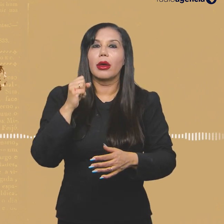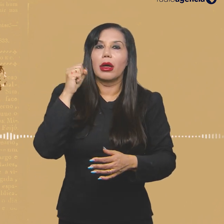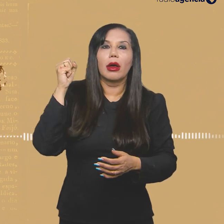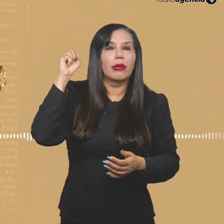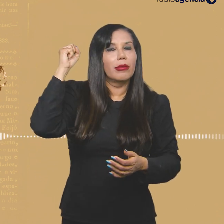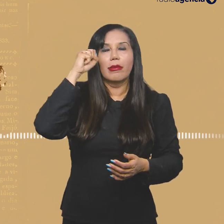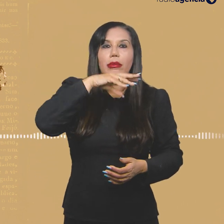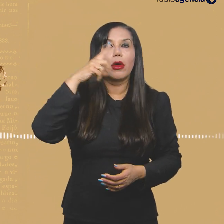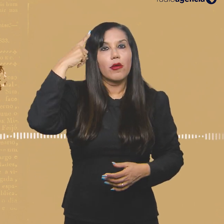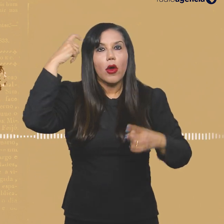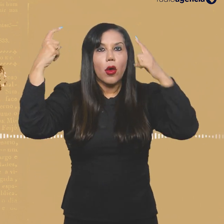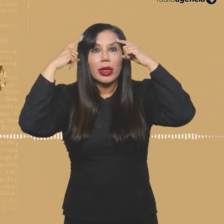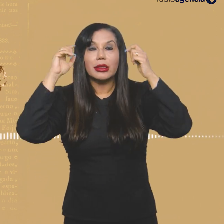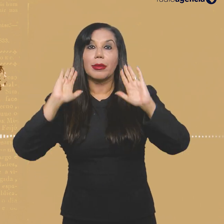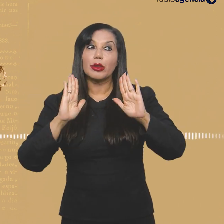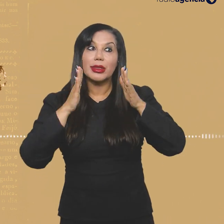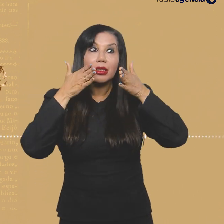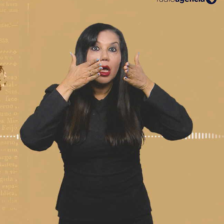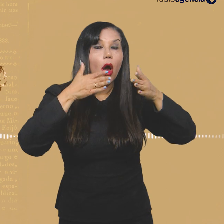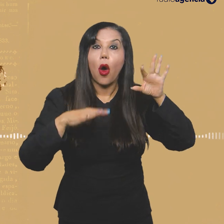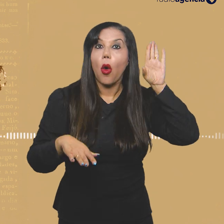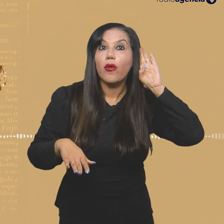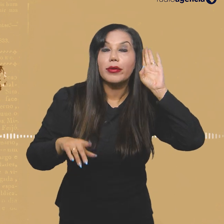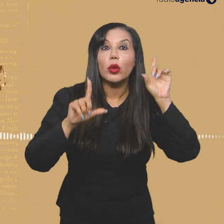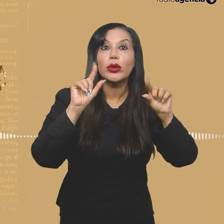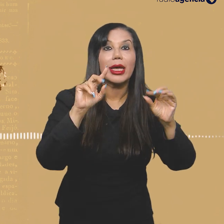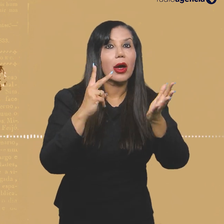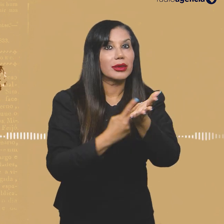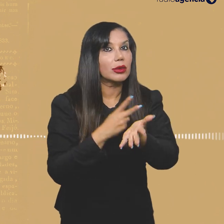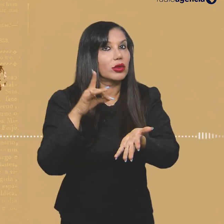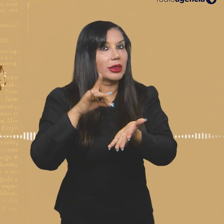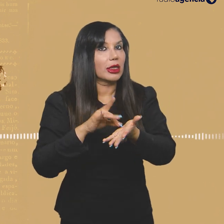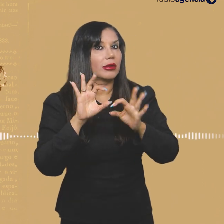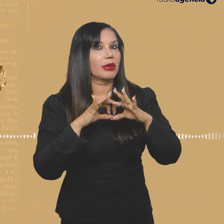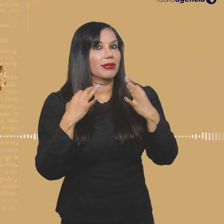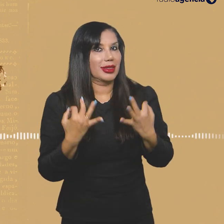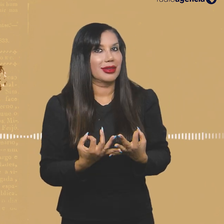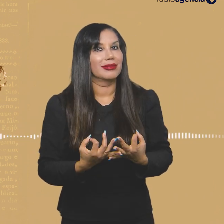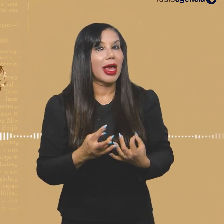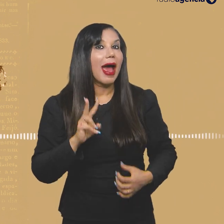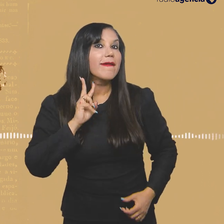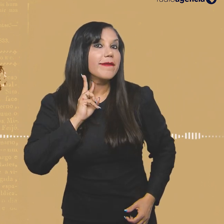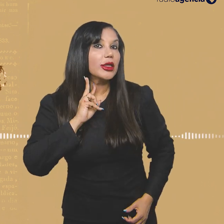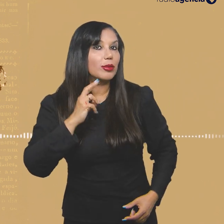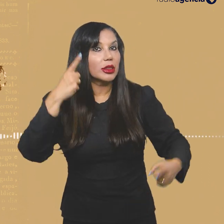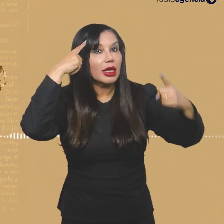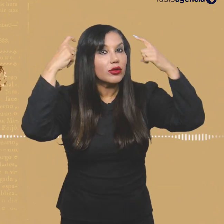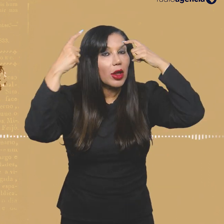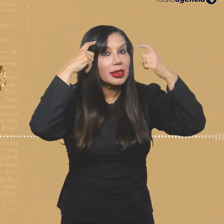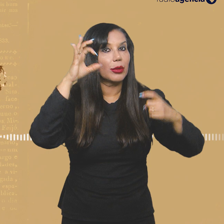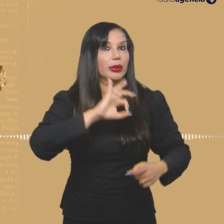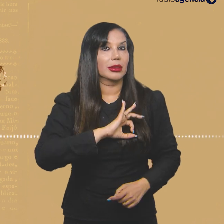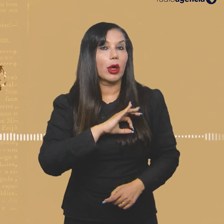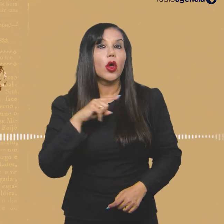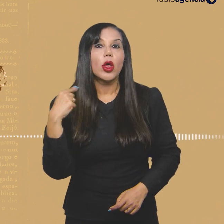necessário muita atenção, é necessário muita escuta desses familiares, quando, por exemplo, se trata de uma vítima de violência